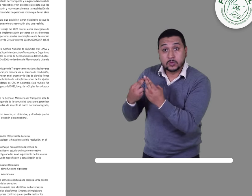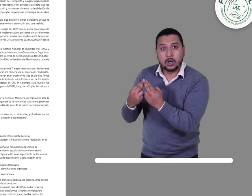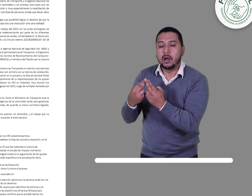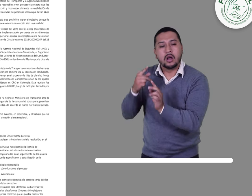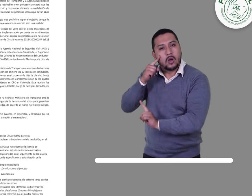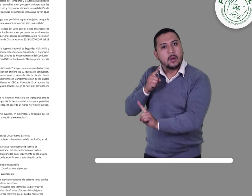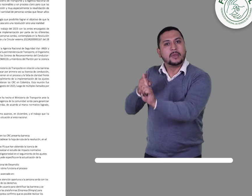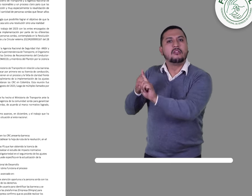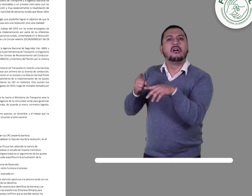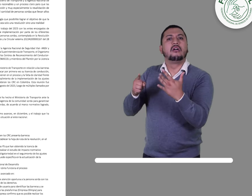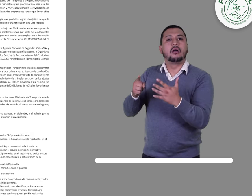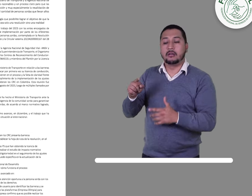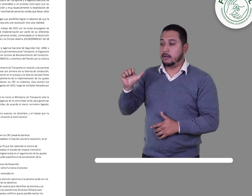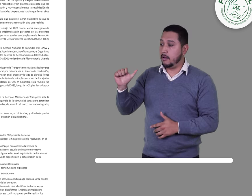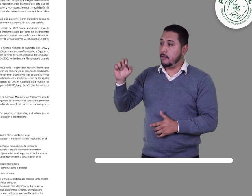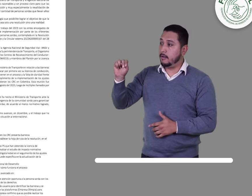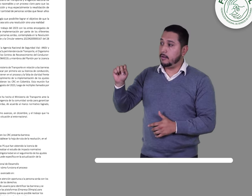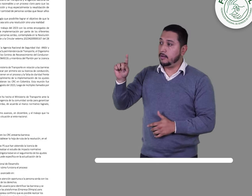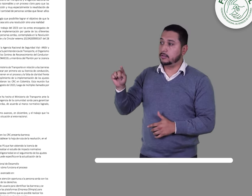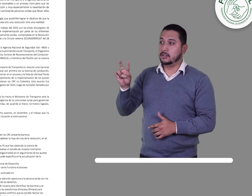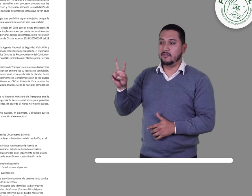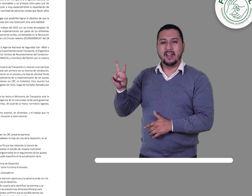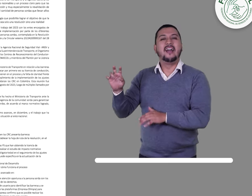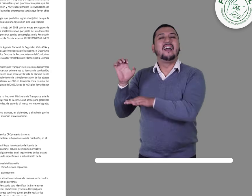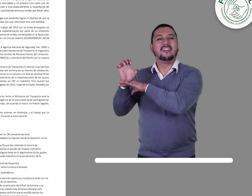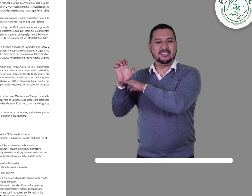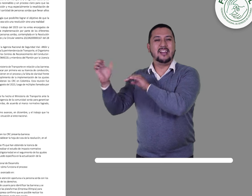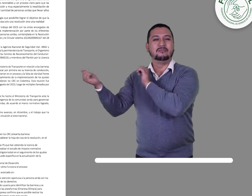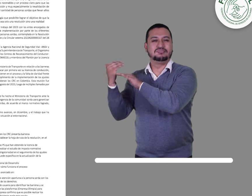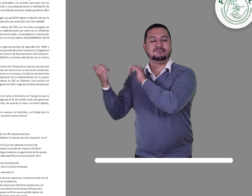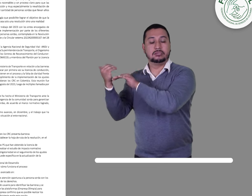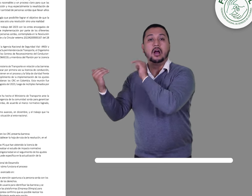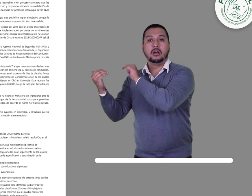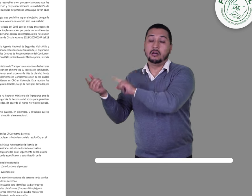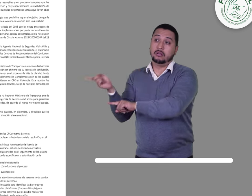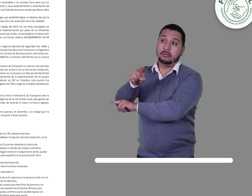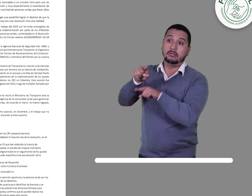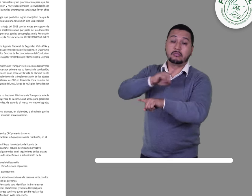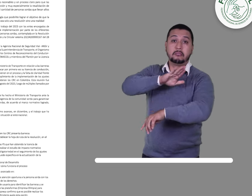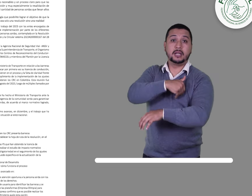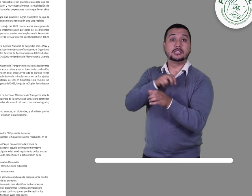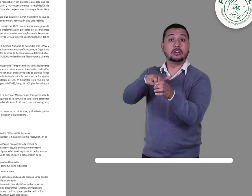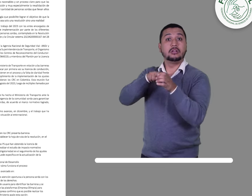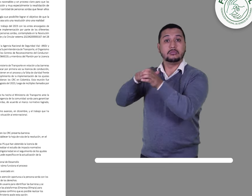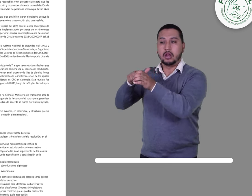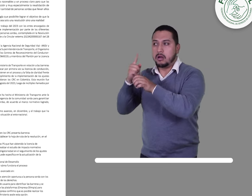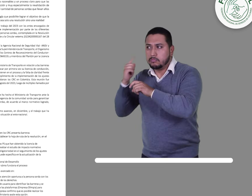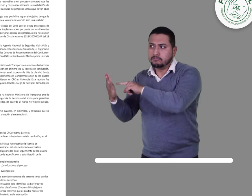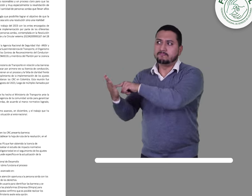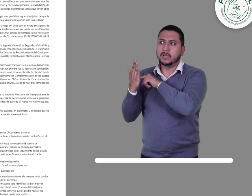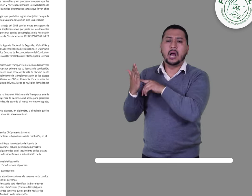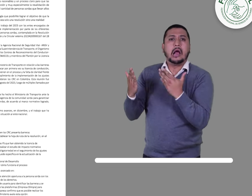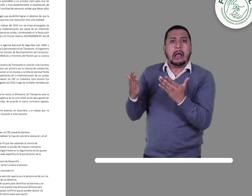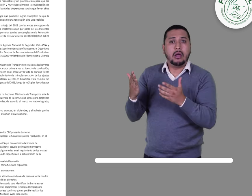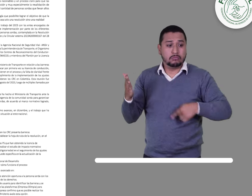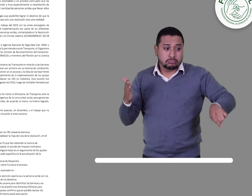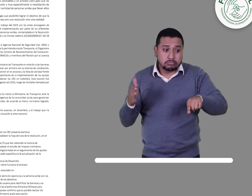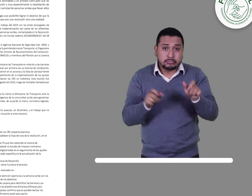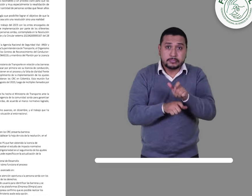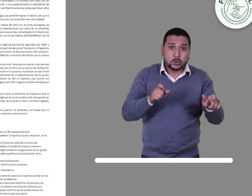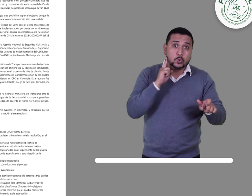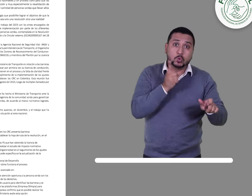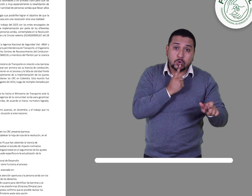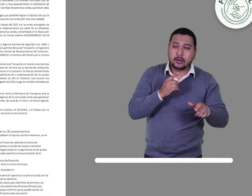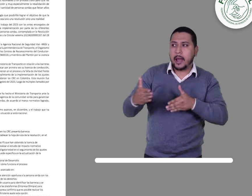La reunión buscaba mostrar los avances de la Agencia Nacional de Seguridad Vial y el Ministerio de Transporte en